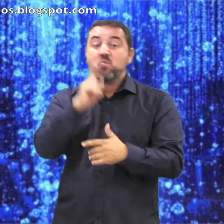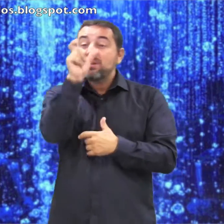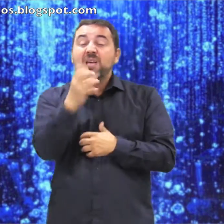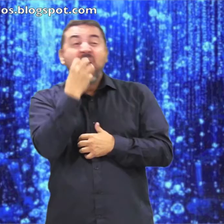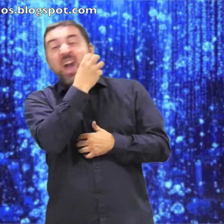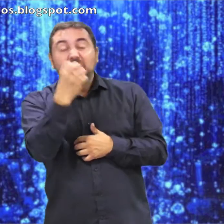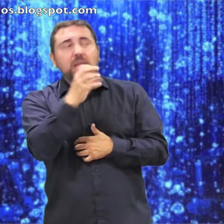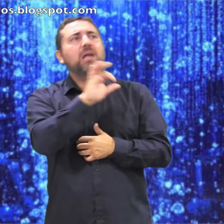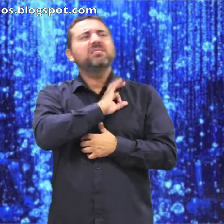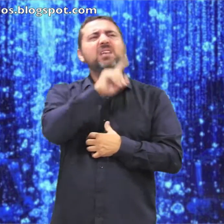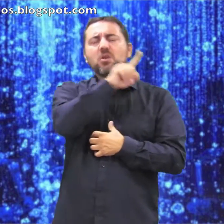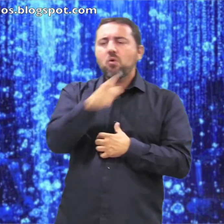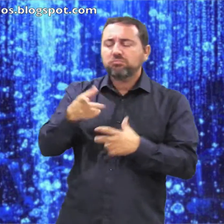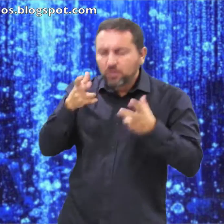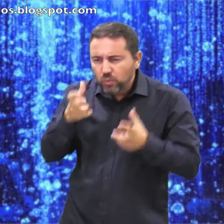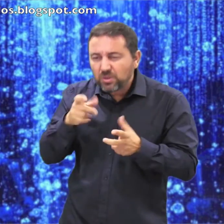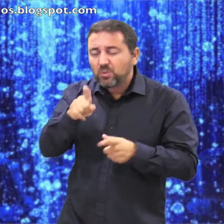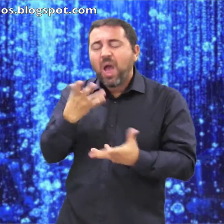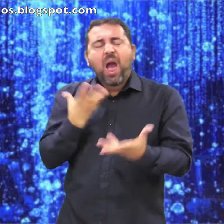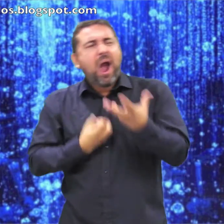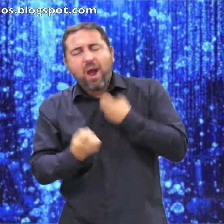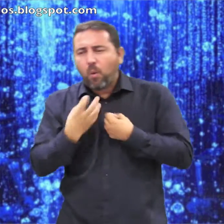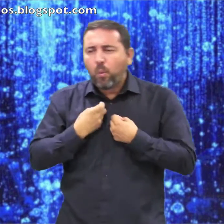El Señor está